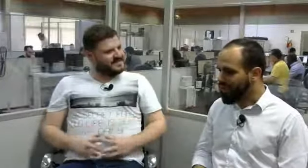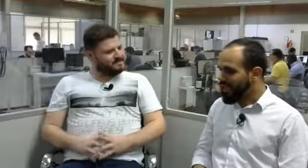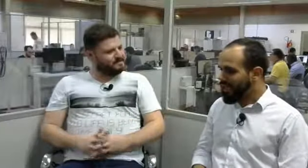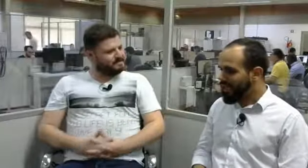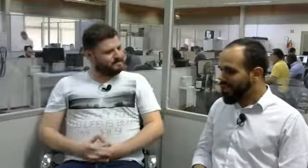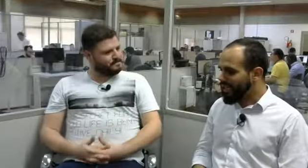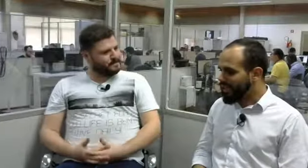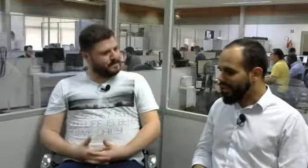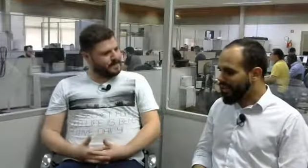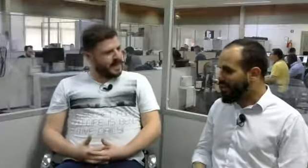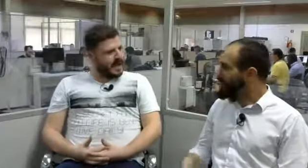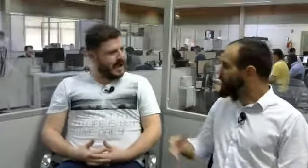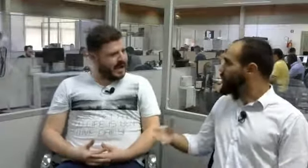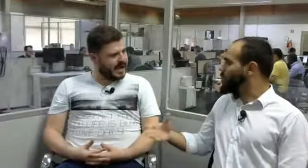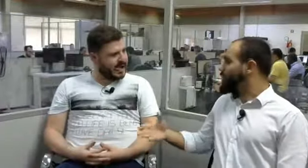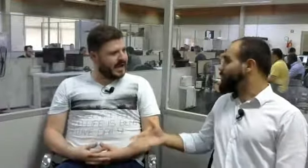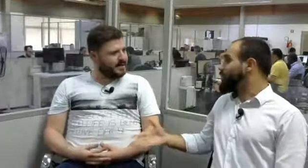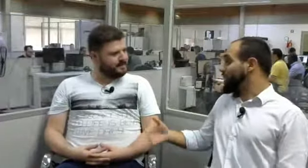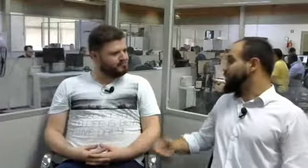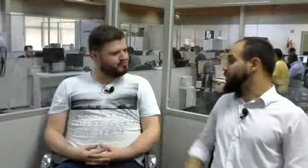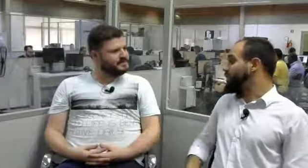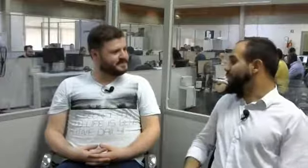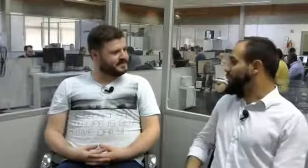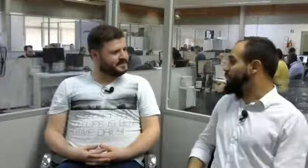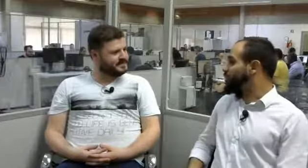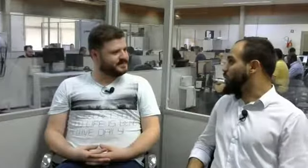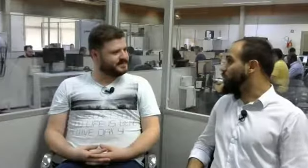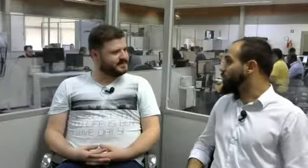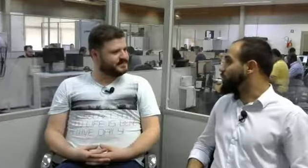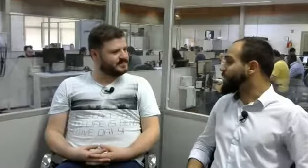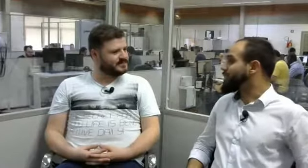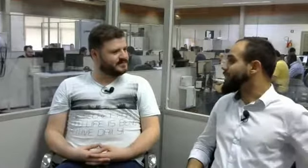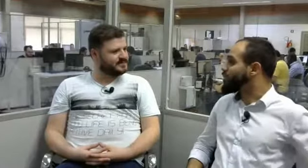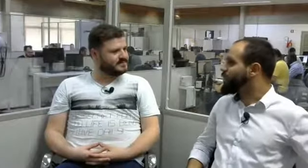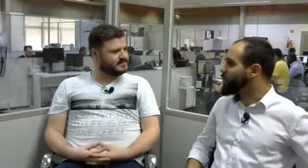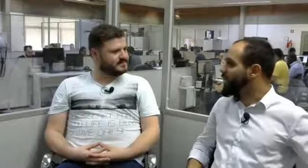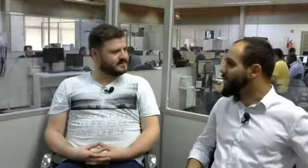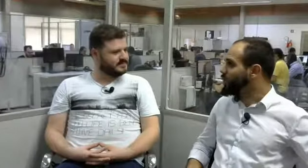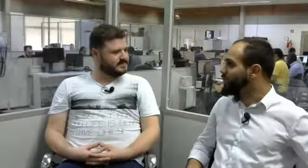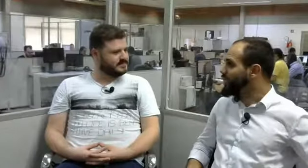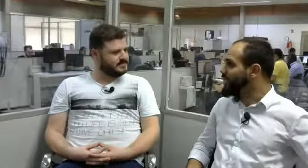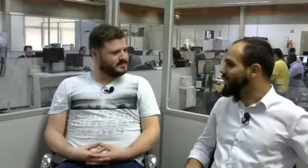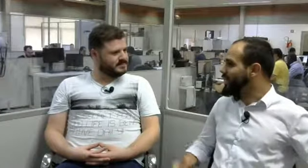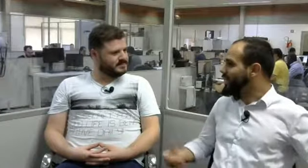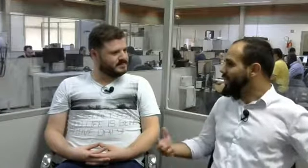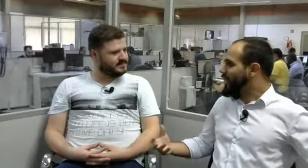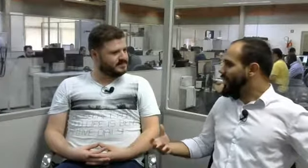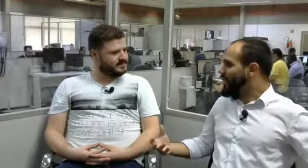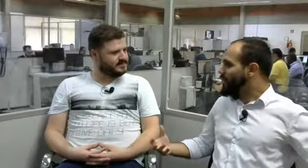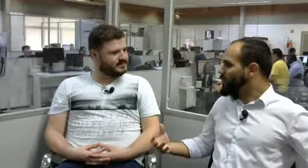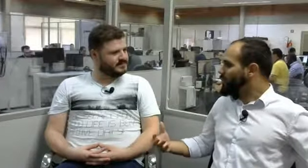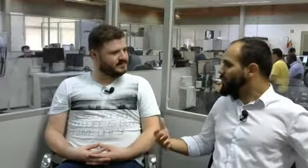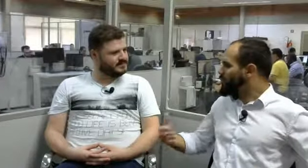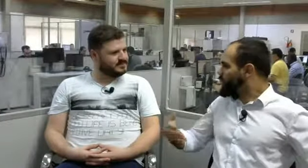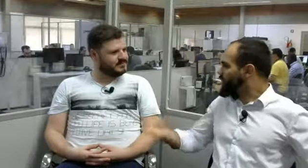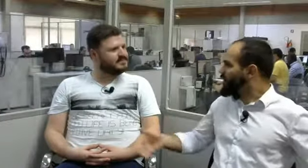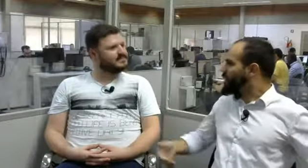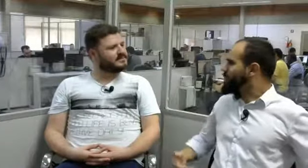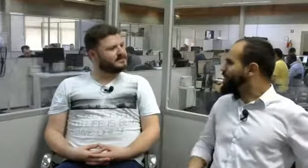E na questão, por exemplo, do serviço de atendimento psicológico, nós temos essa dificuldade, porque é um processo que precisa